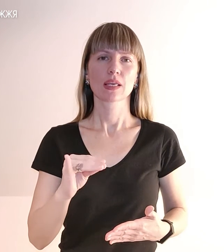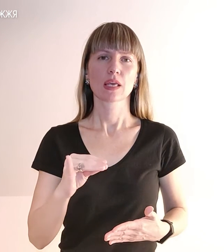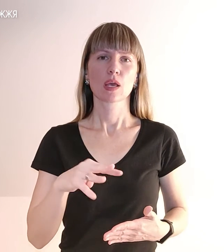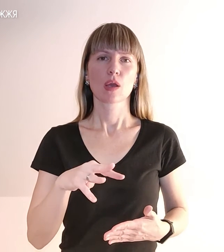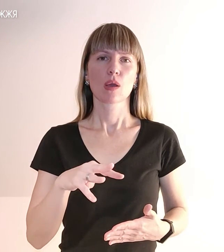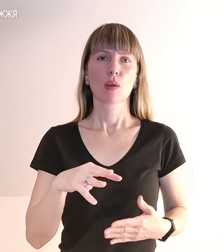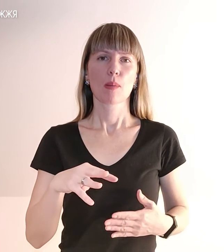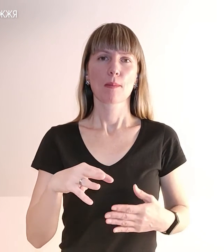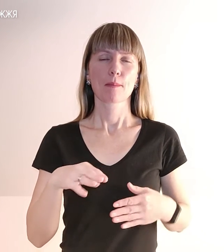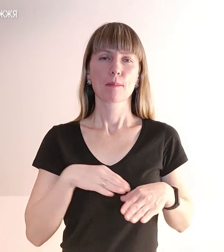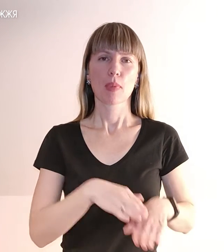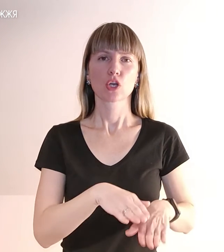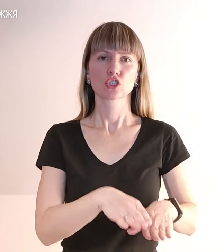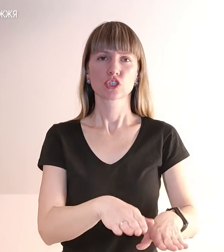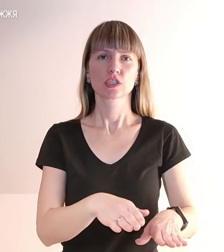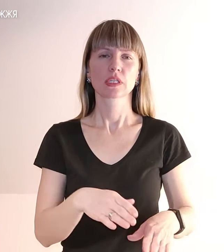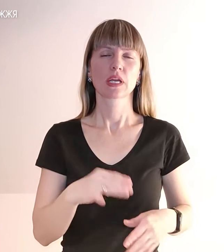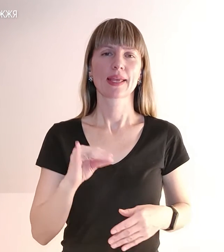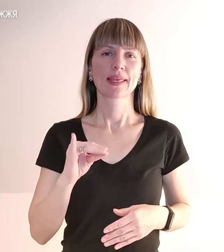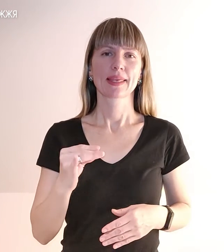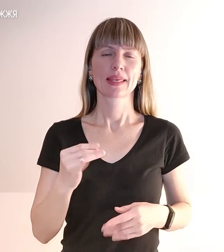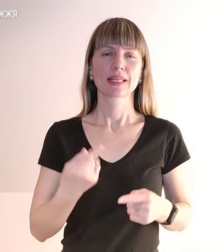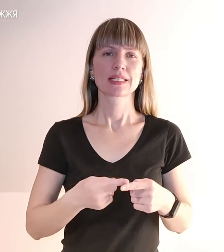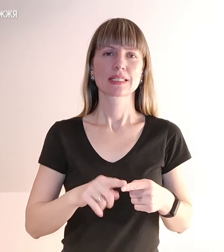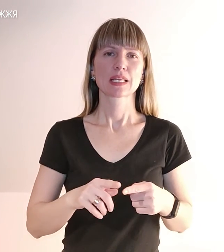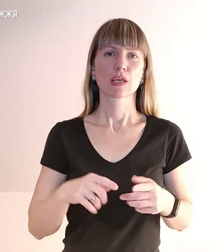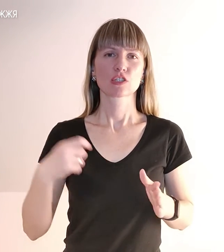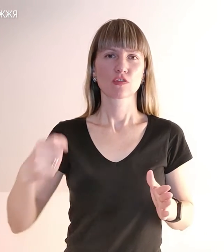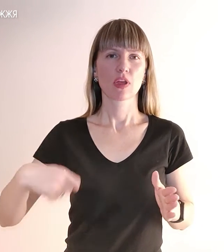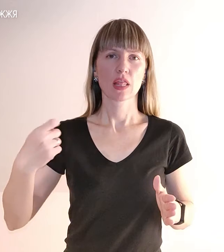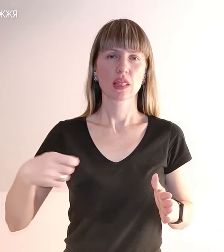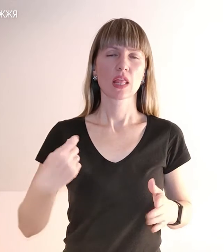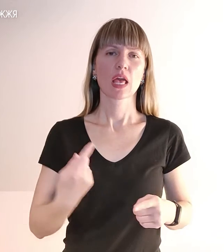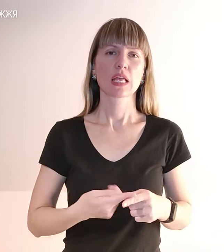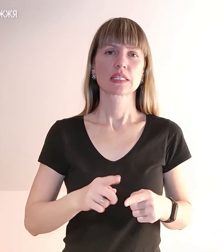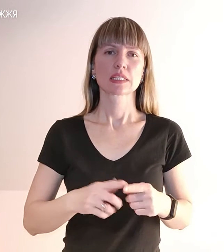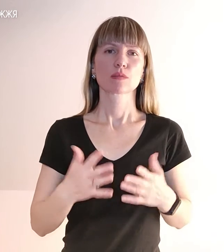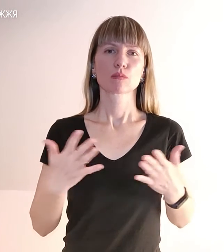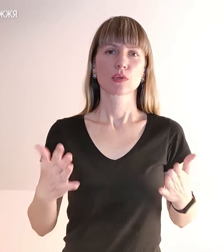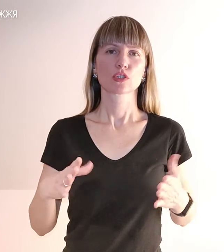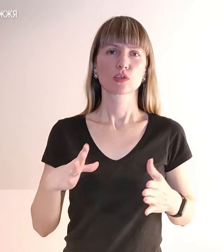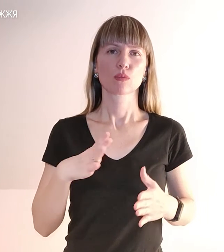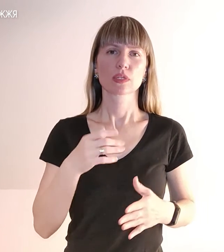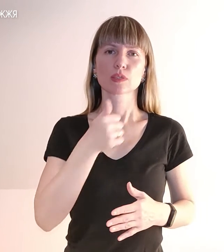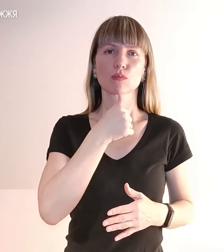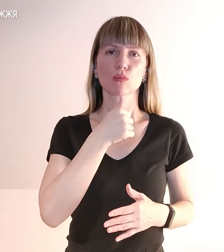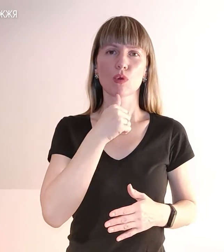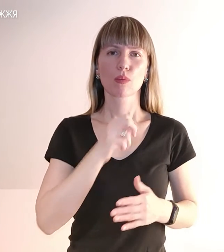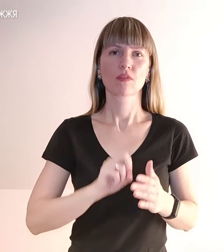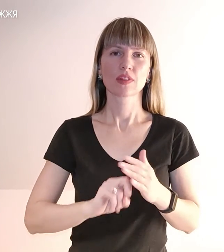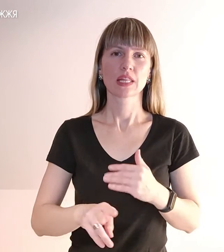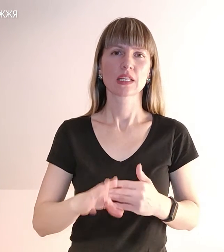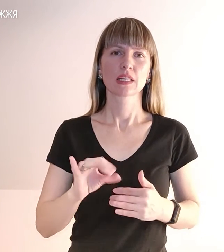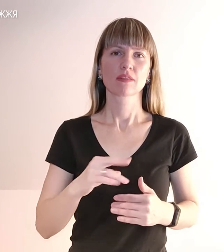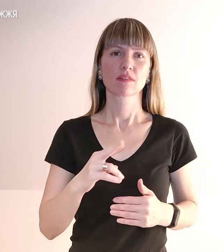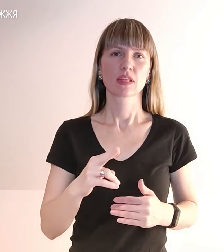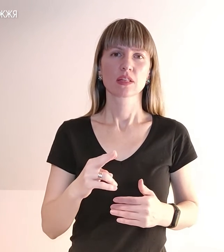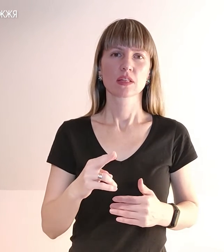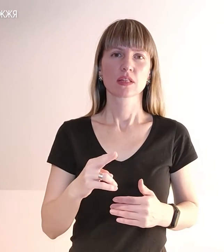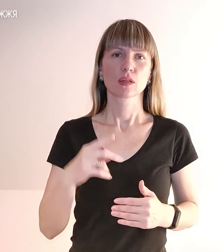скажімо, знаєте, навіть цим більше була спроба втекти від божевілля, яке